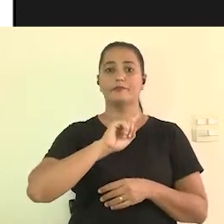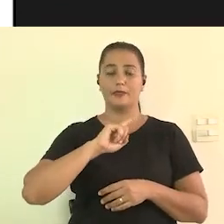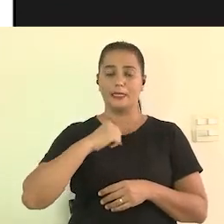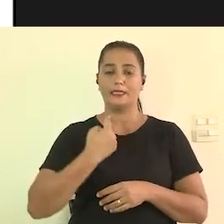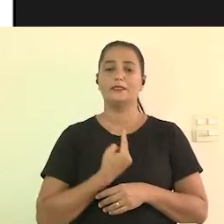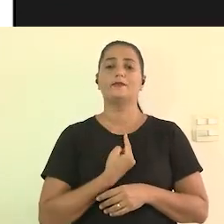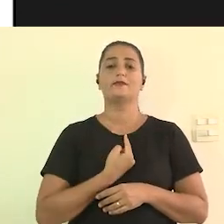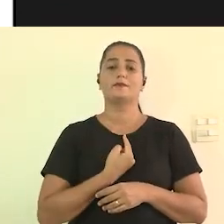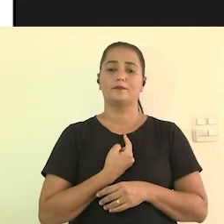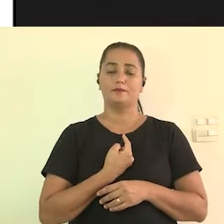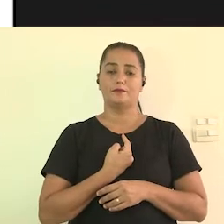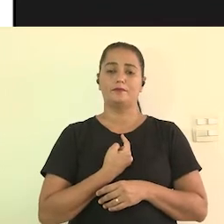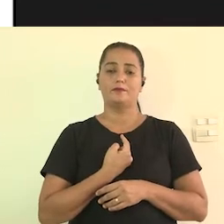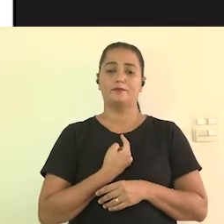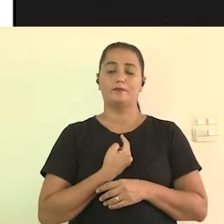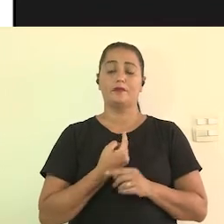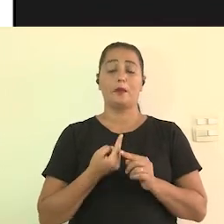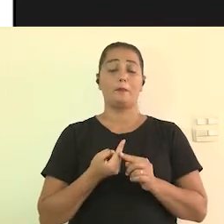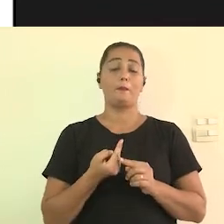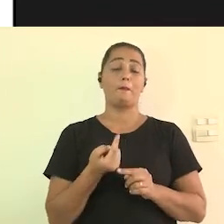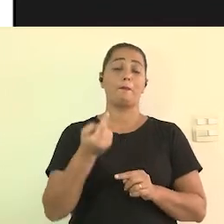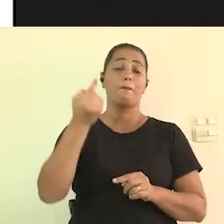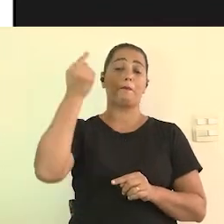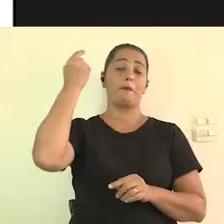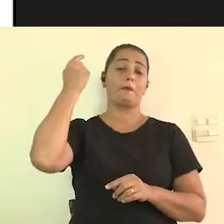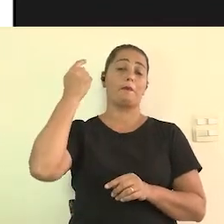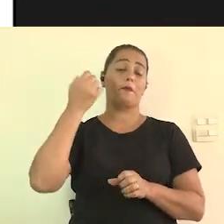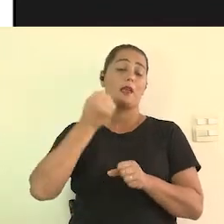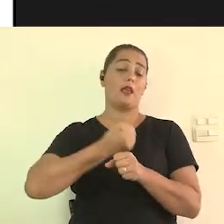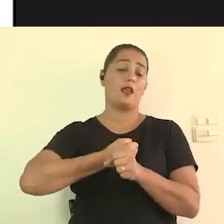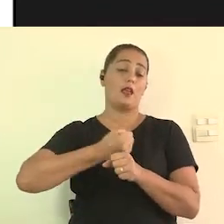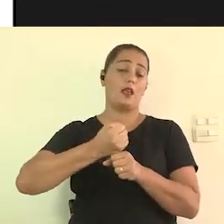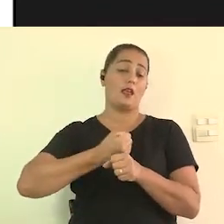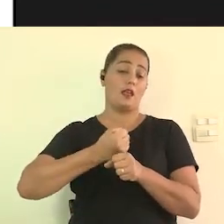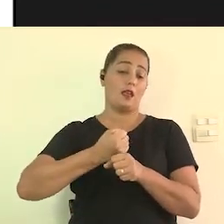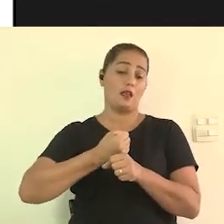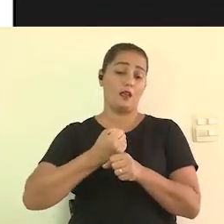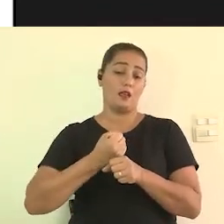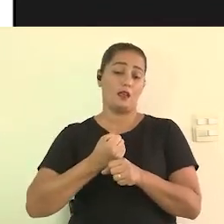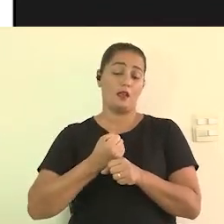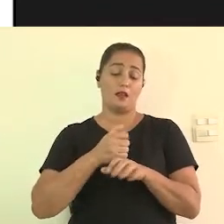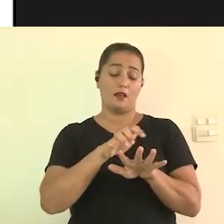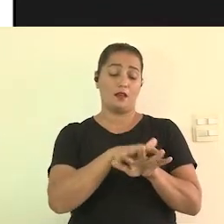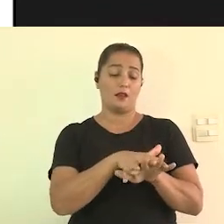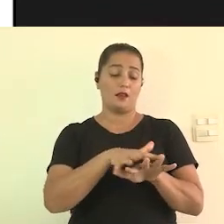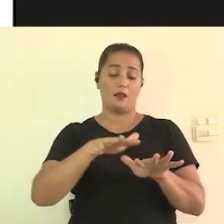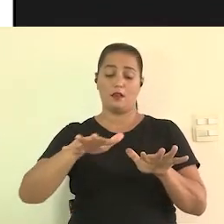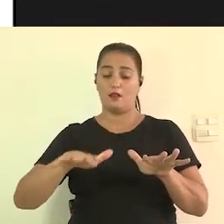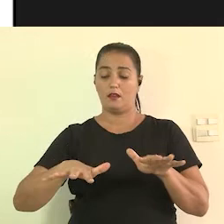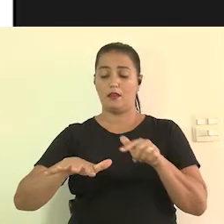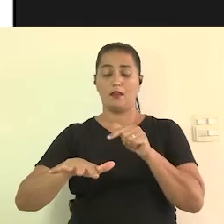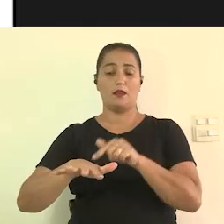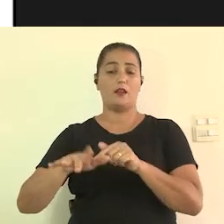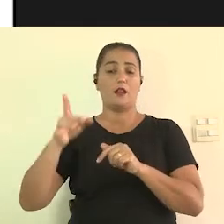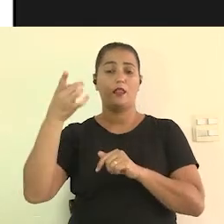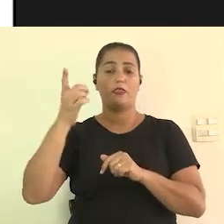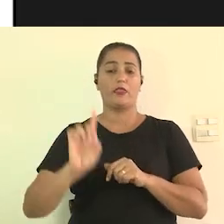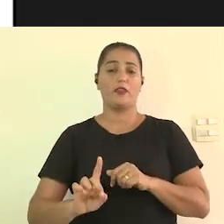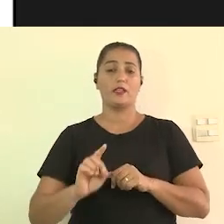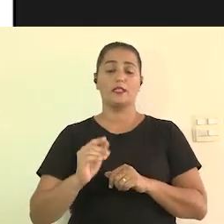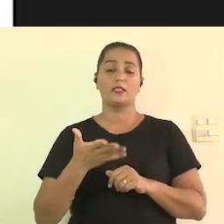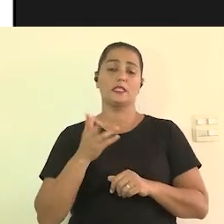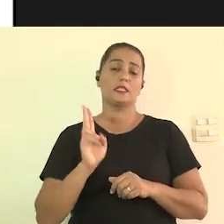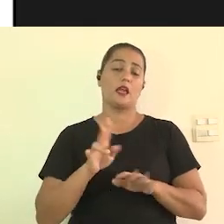viemos de um histórico de milhares de anos de exclusão a pessoa com deficiência